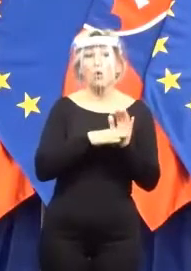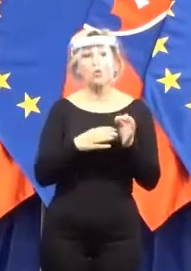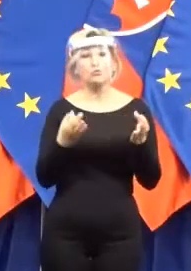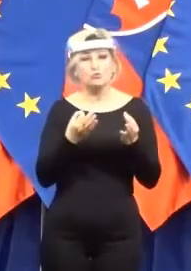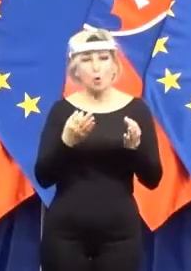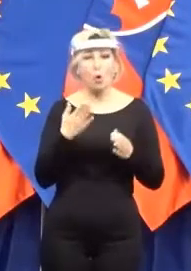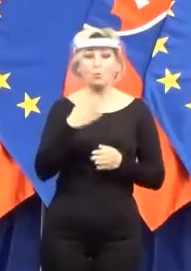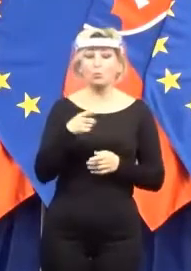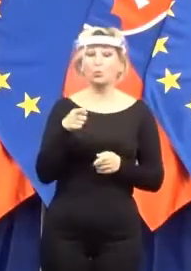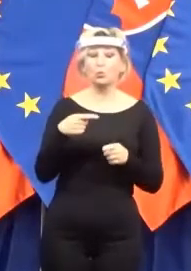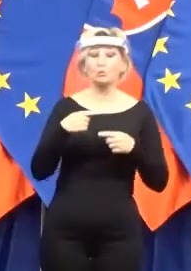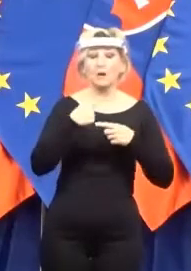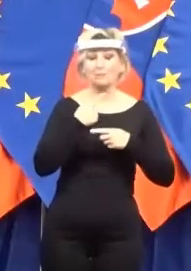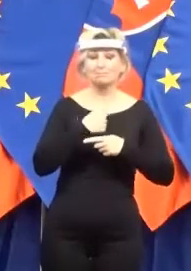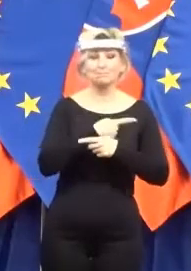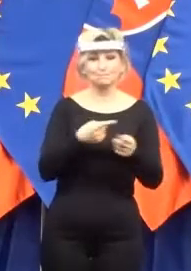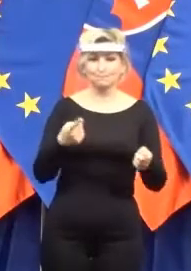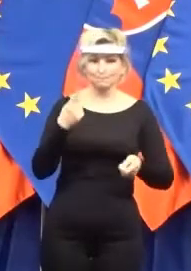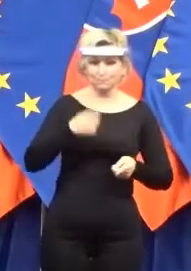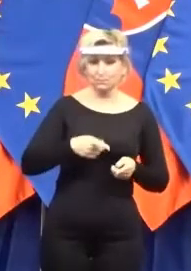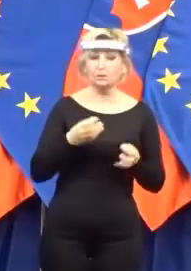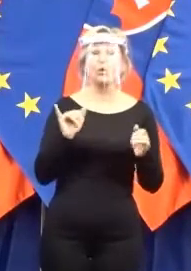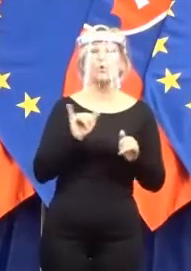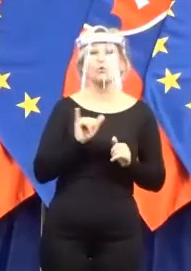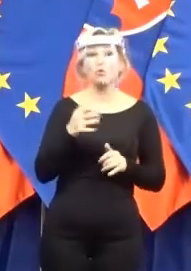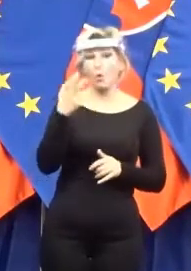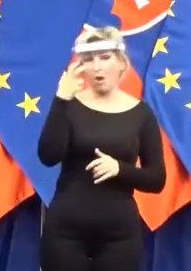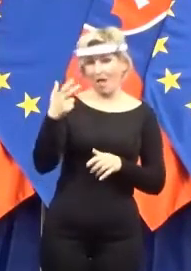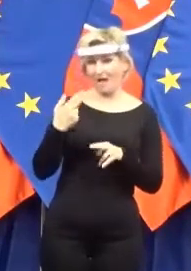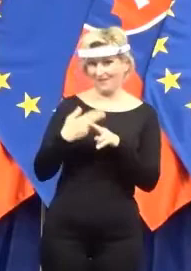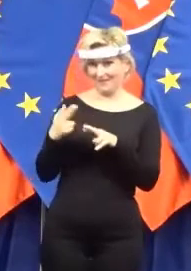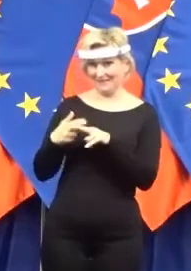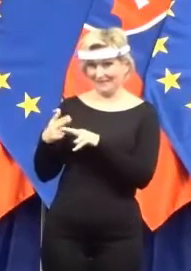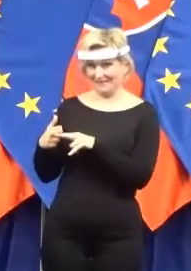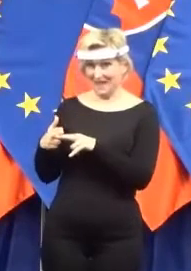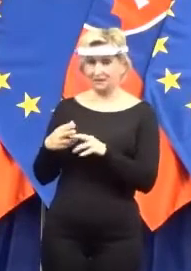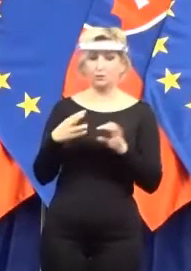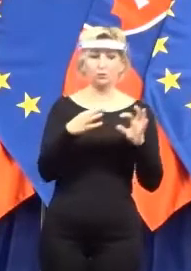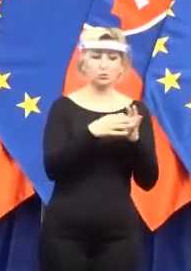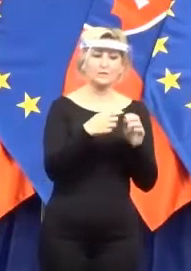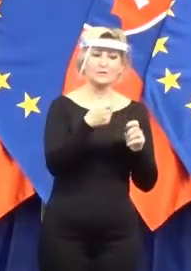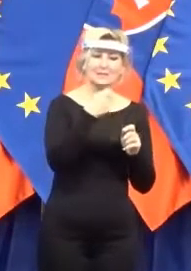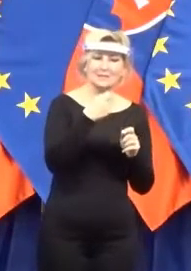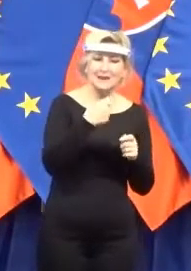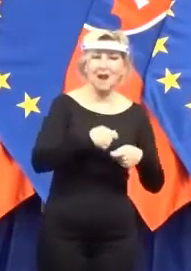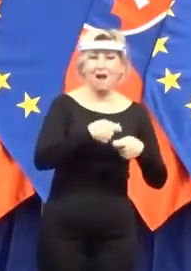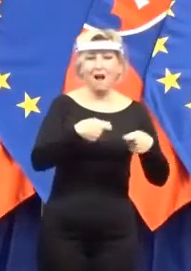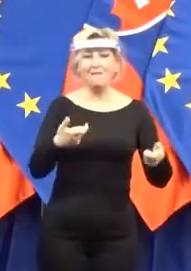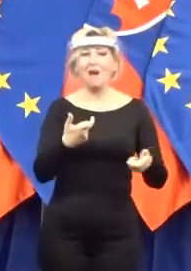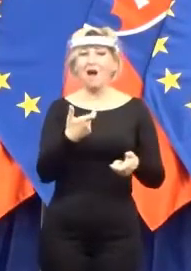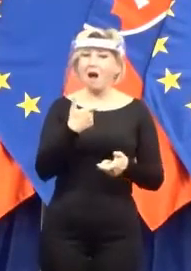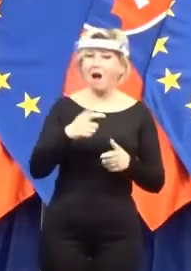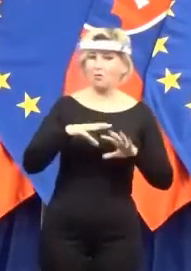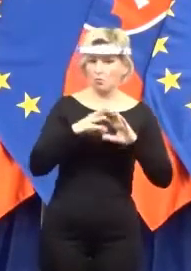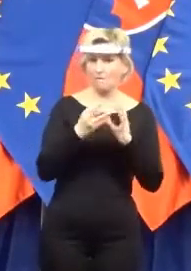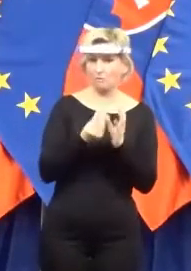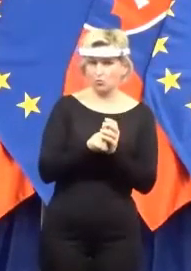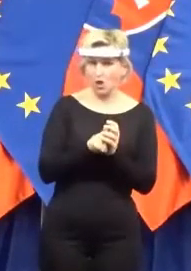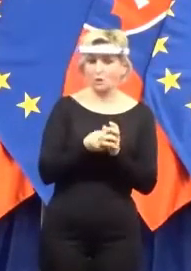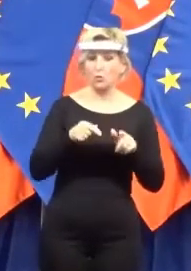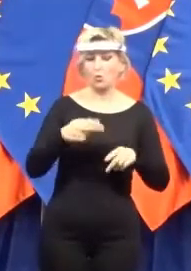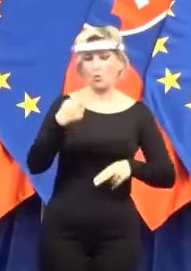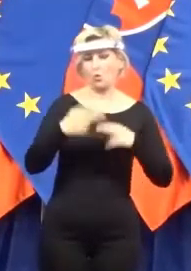strávy. Toto rozhodnutie príde do konca tohto týždňa. Na základe neho my budeme robiť ďalšie rozhodnutia